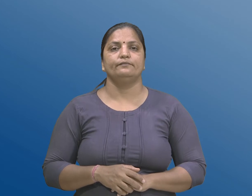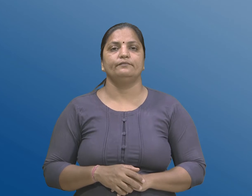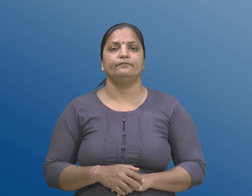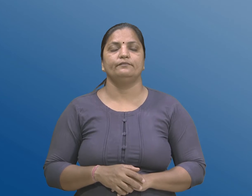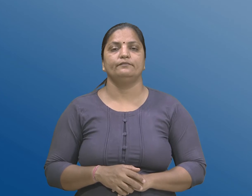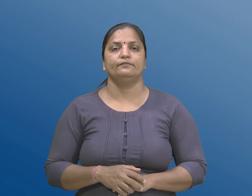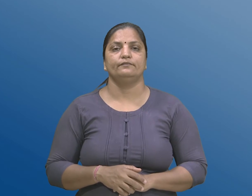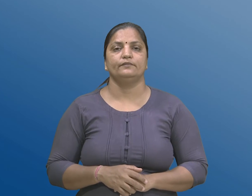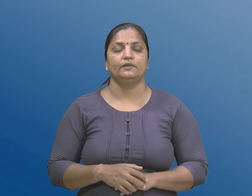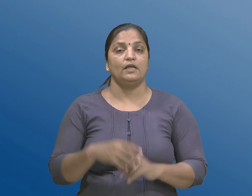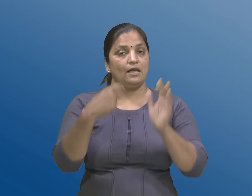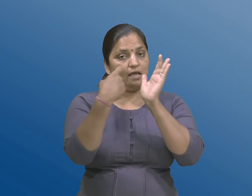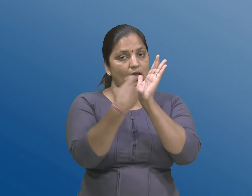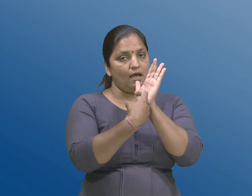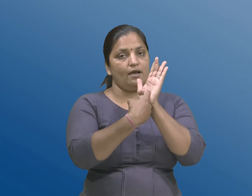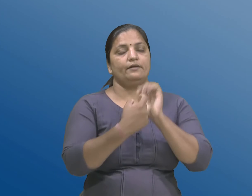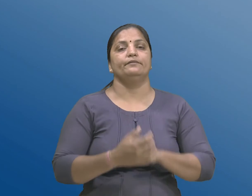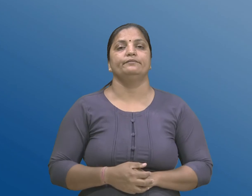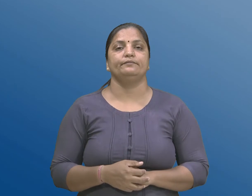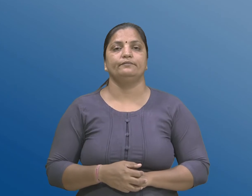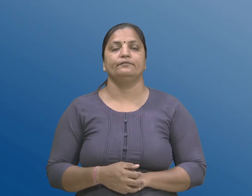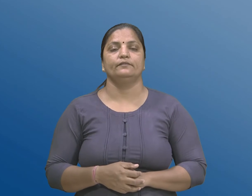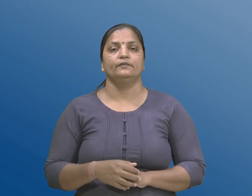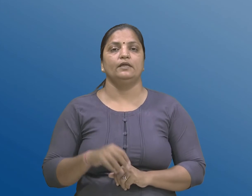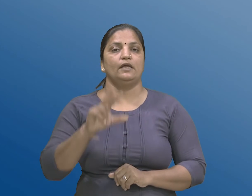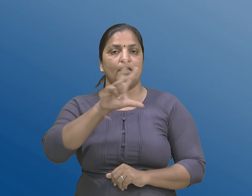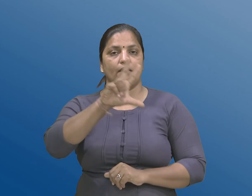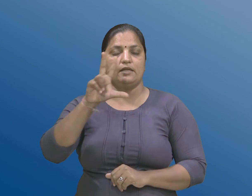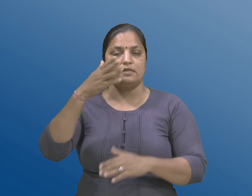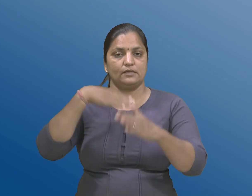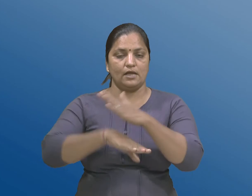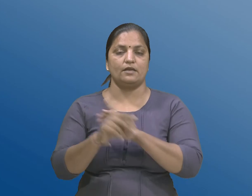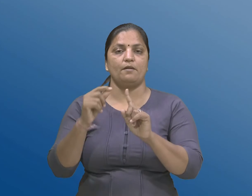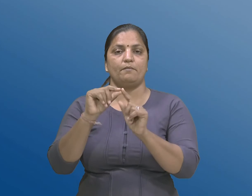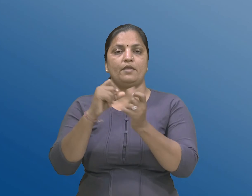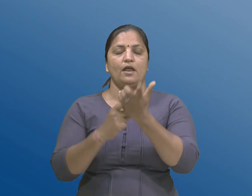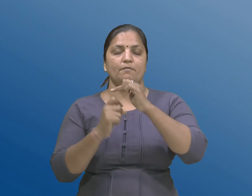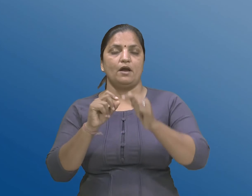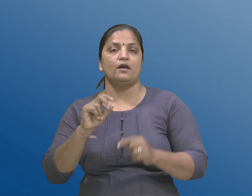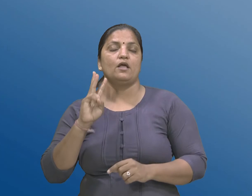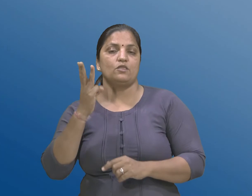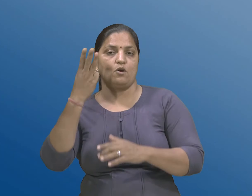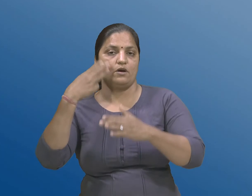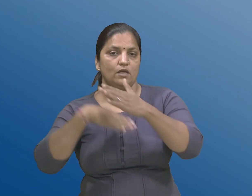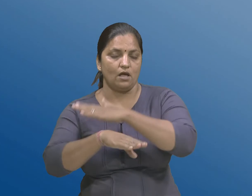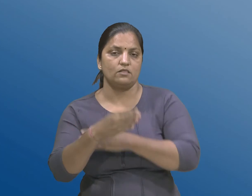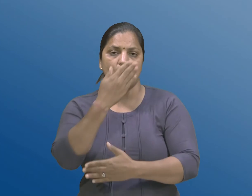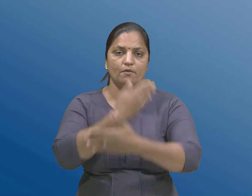आर, खंड अठ्याशिना पेटा खंड त्रोण हिठळ विकलांगता दरावती व्यक्तियों माटे नी